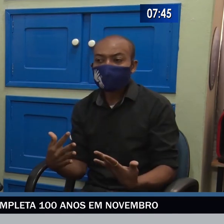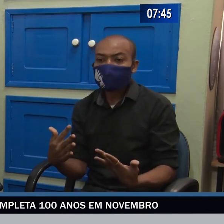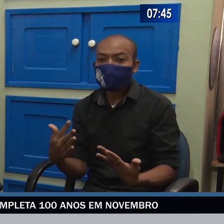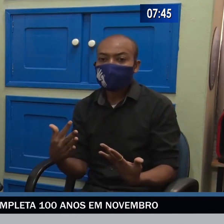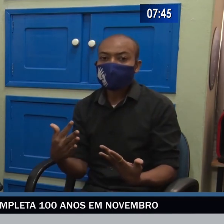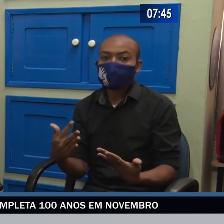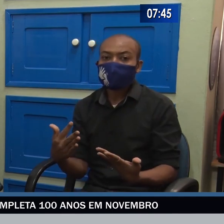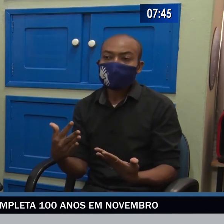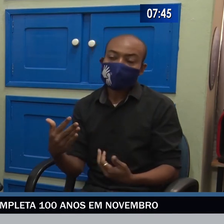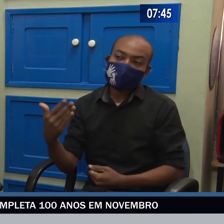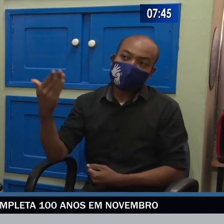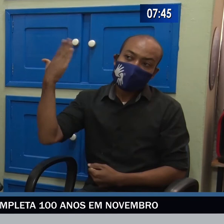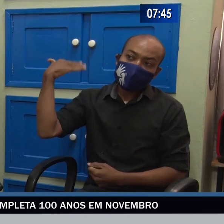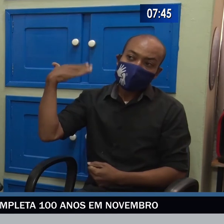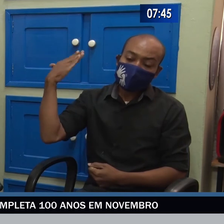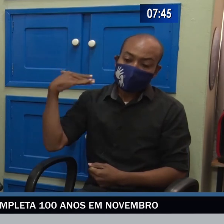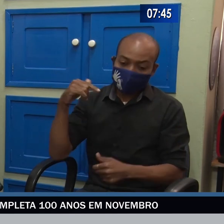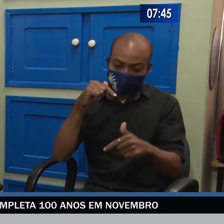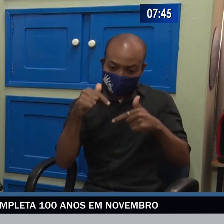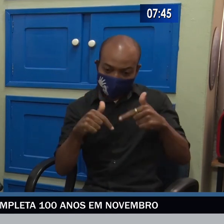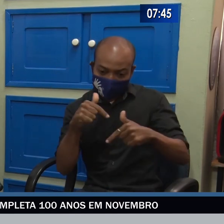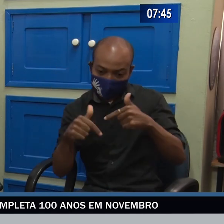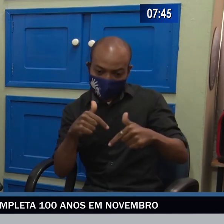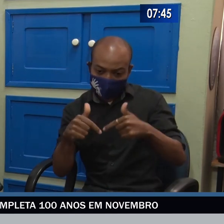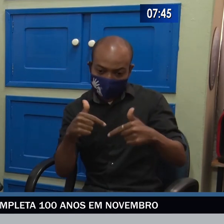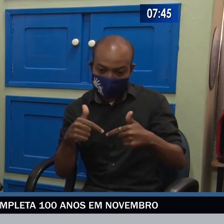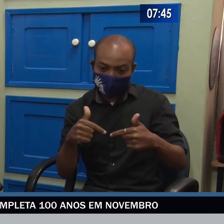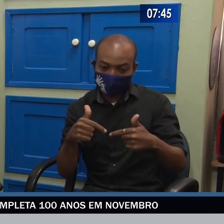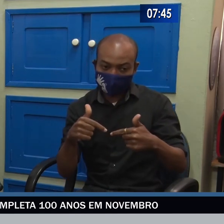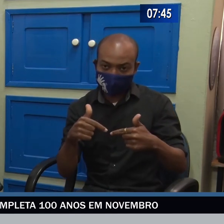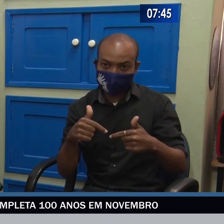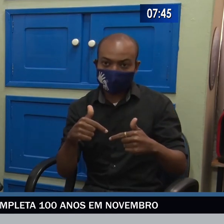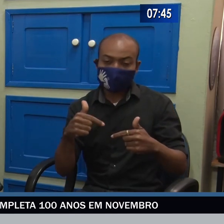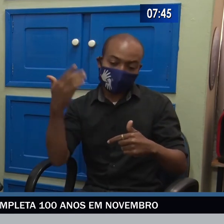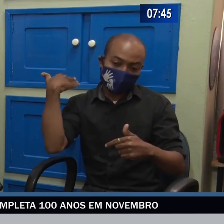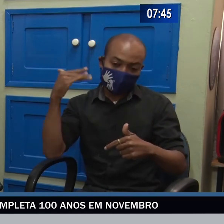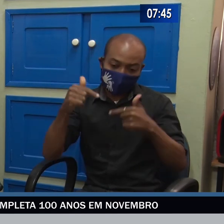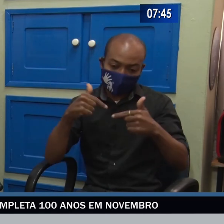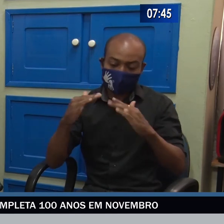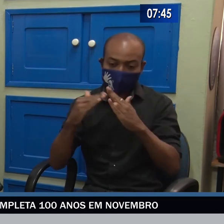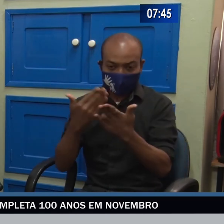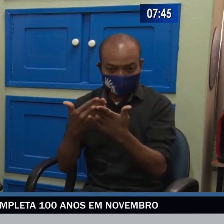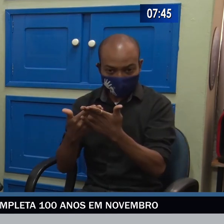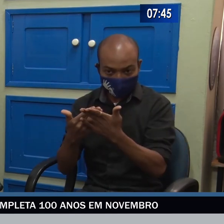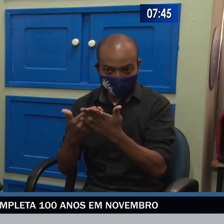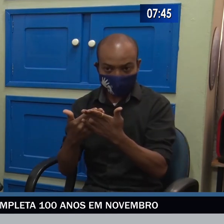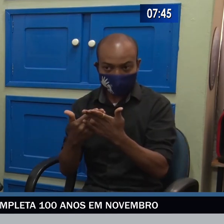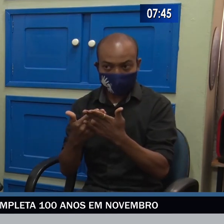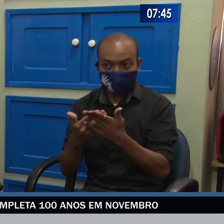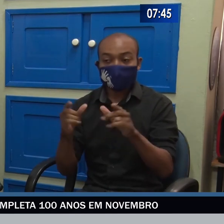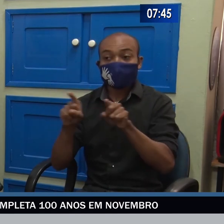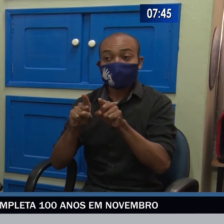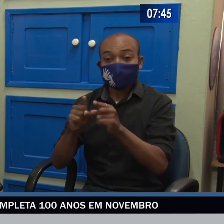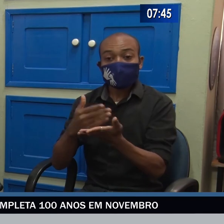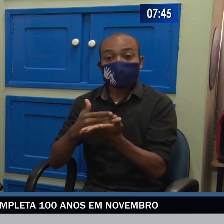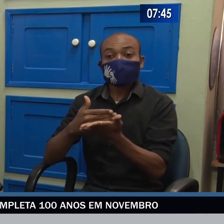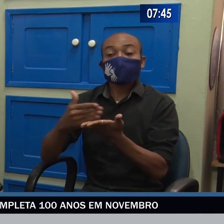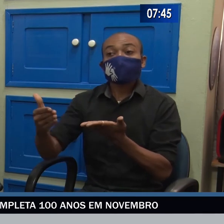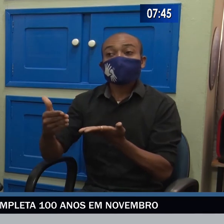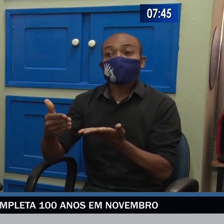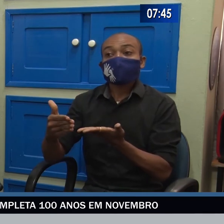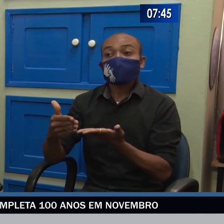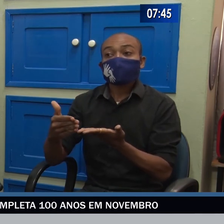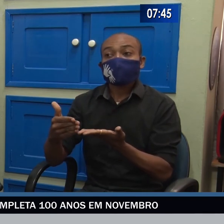antigos profissionais dessas escolas, da João Ponce e da Afonso Pena, e também terão acesso